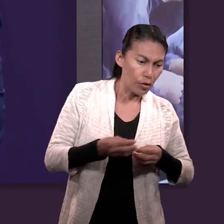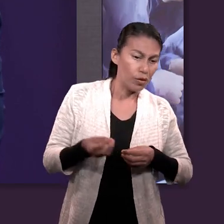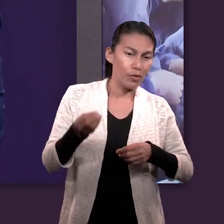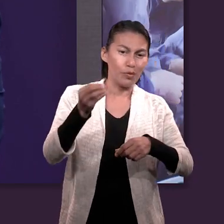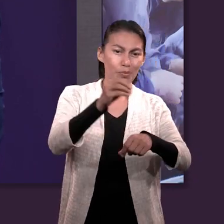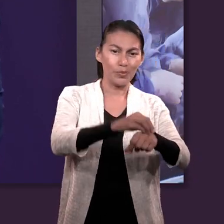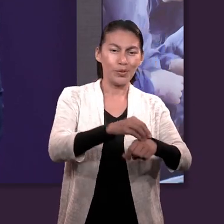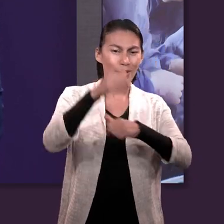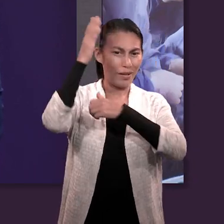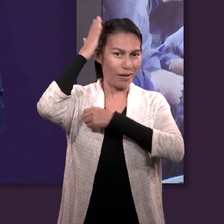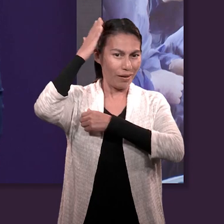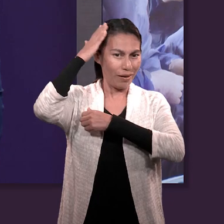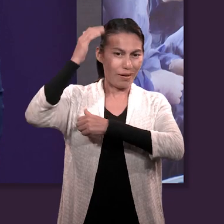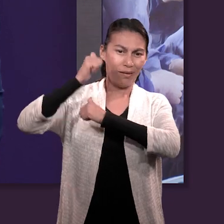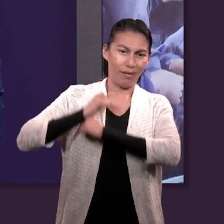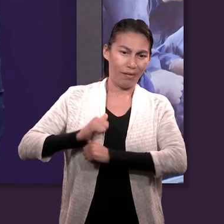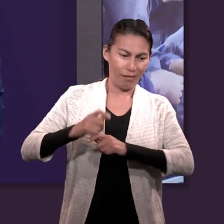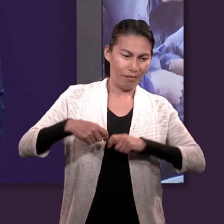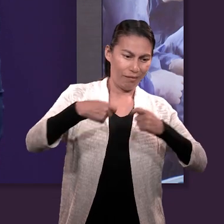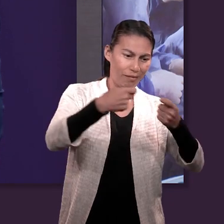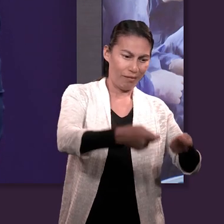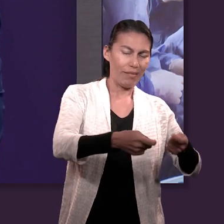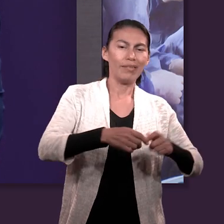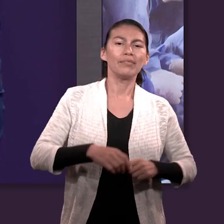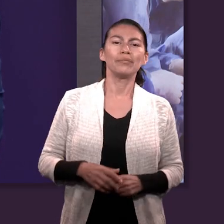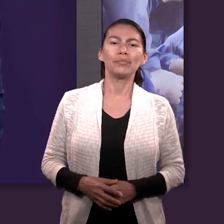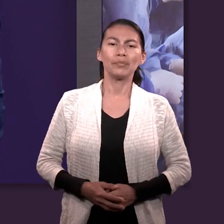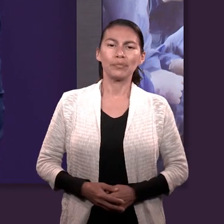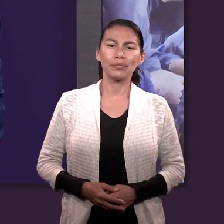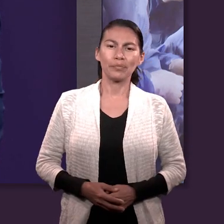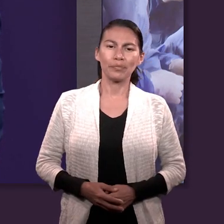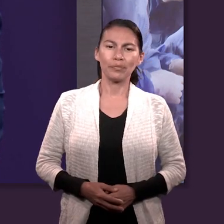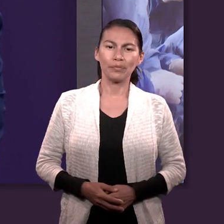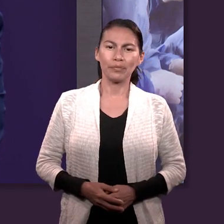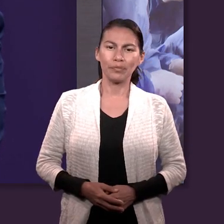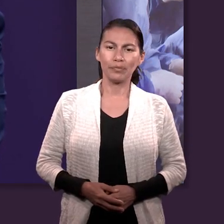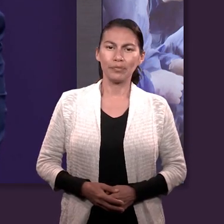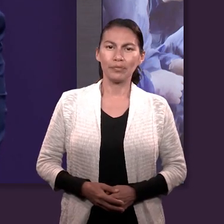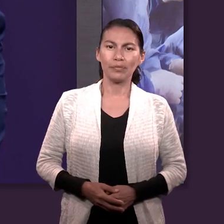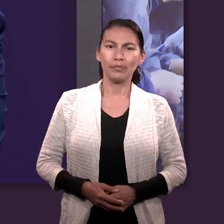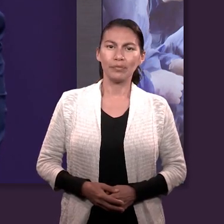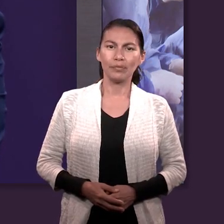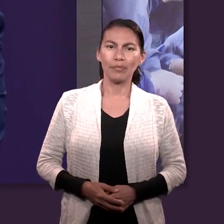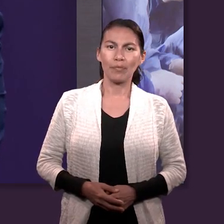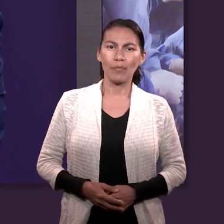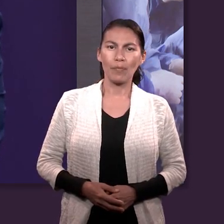luego fue puesto como líder de Israel. Y eso, pues, es un rol importantísimo. Pero una de las